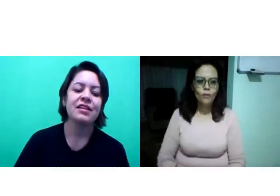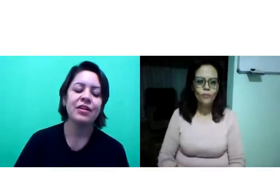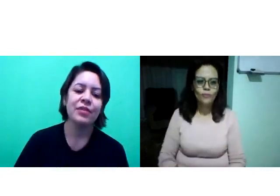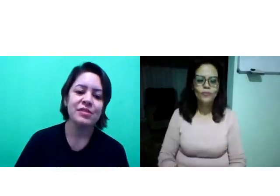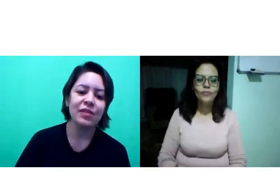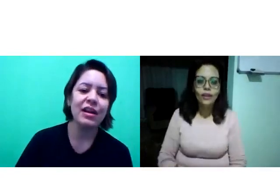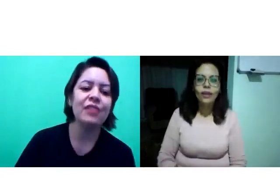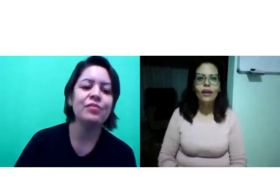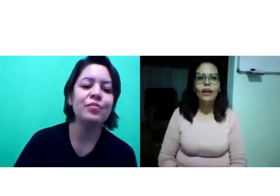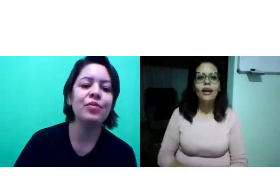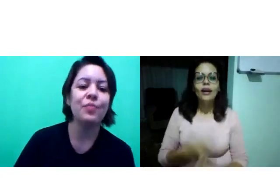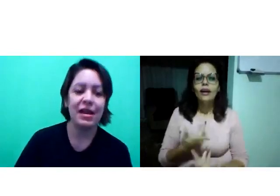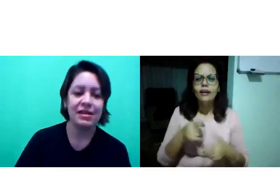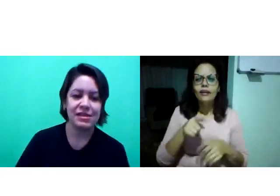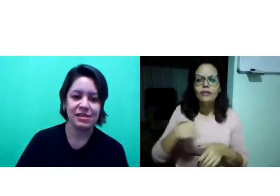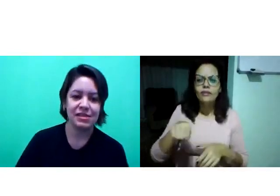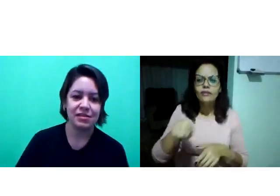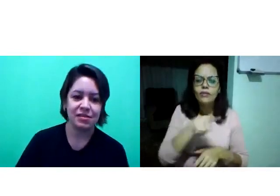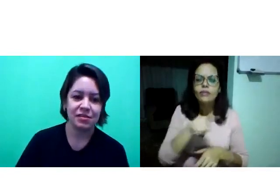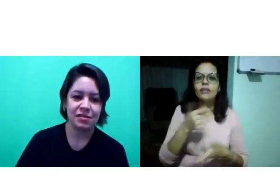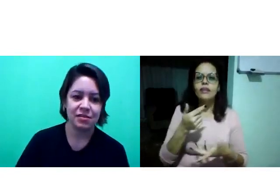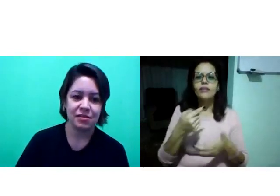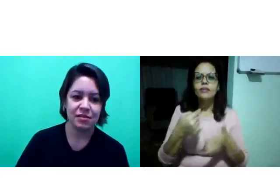Então, vamos aguardar um pouco mais.